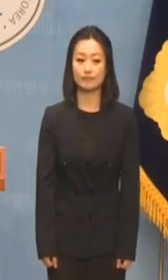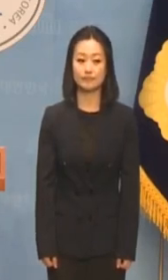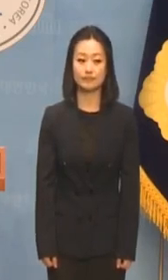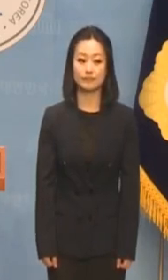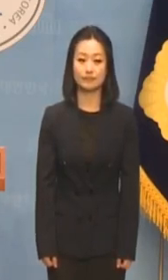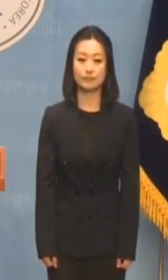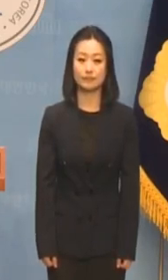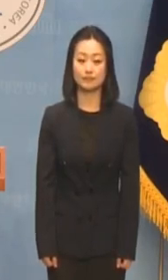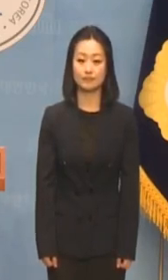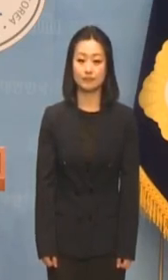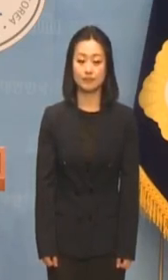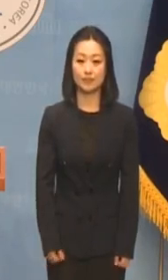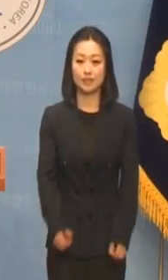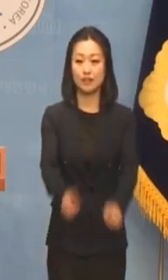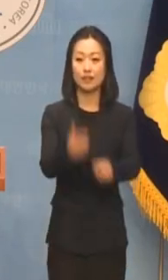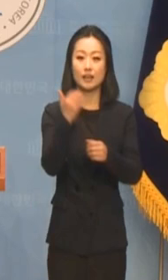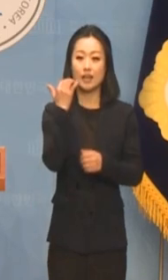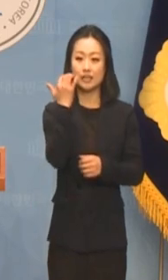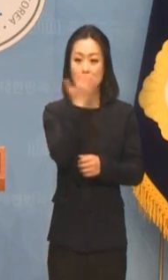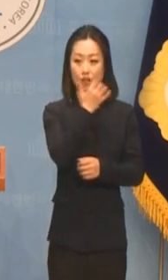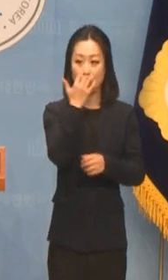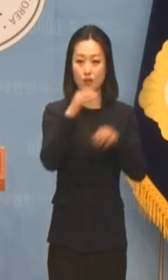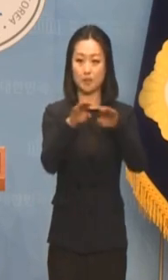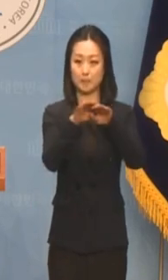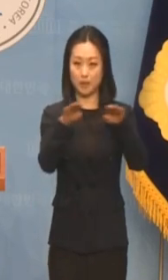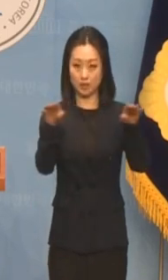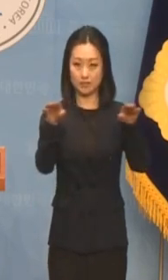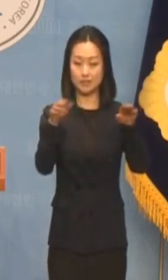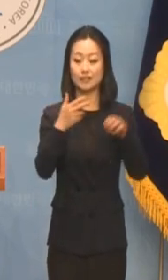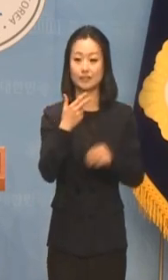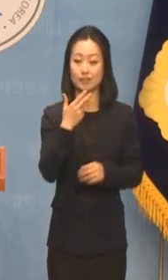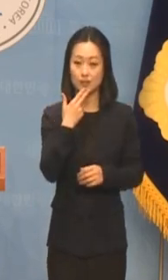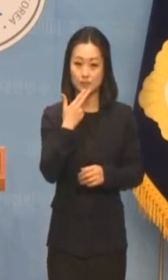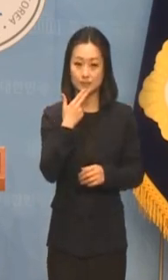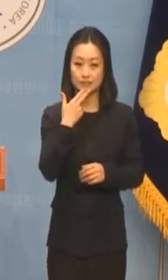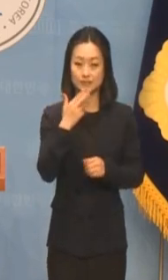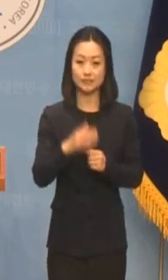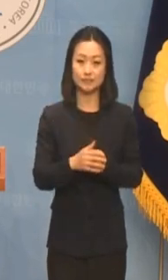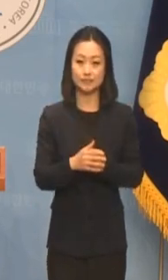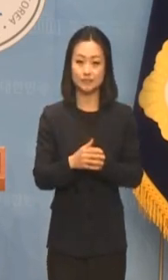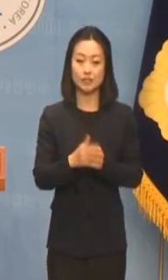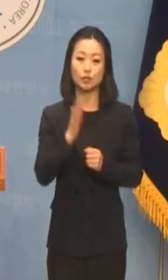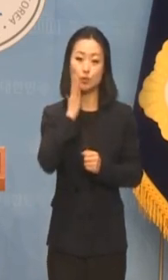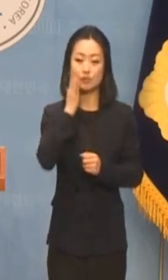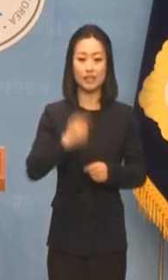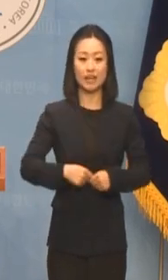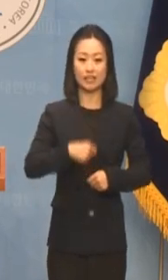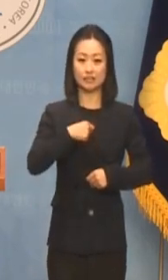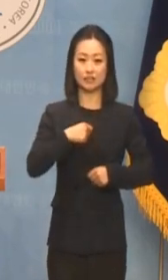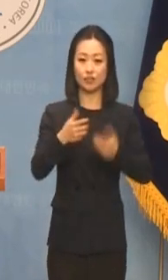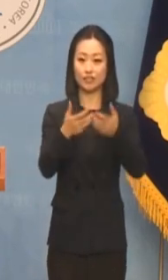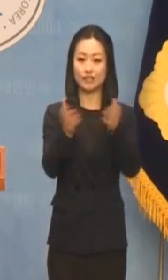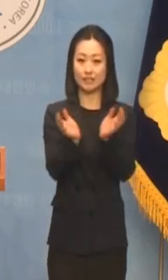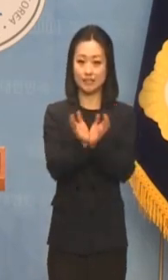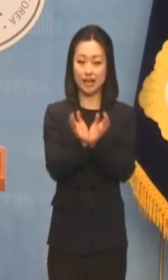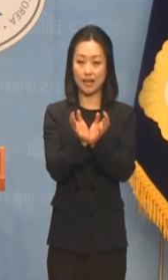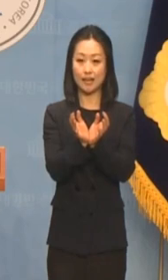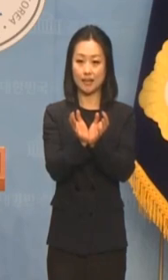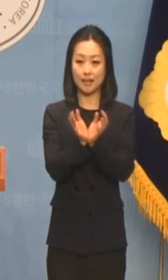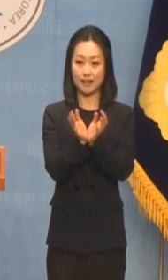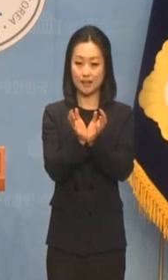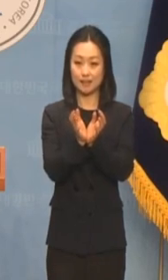성평등 없는 국회를 바꿔갈 녹색정의당이 필요합니다 녹색정의당 선대위 대변인